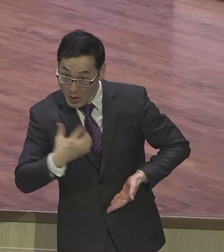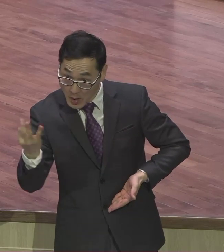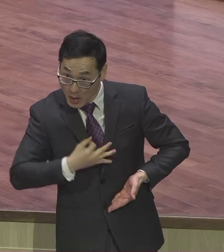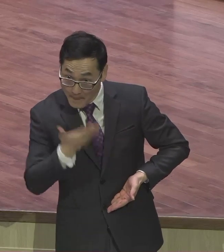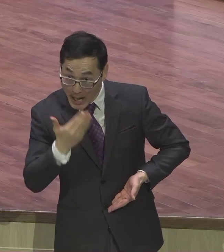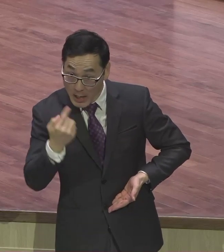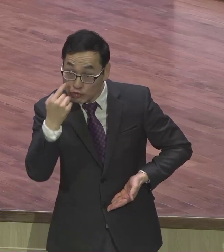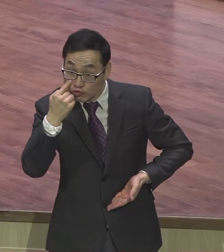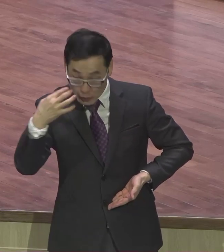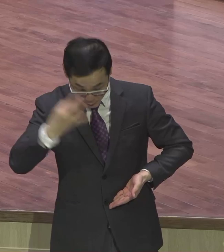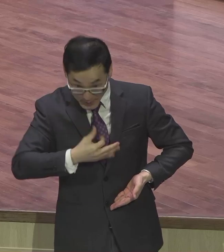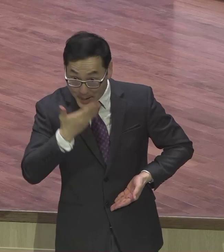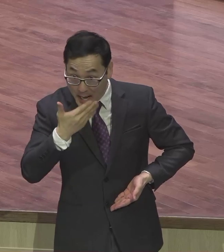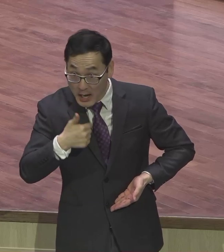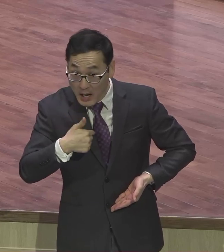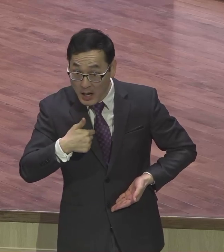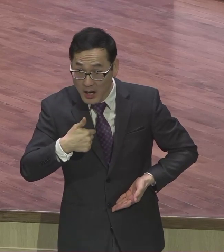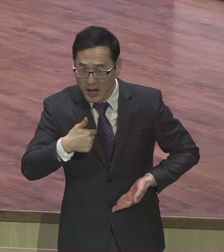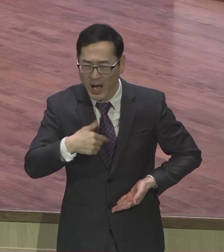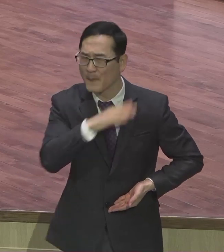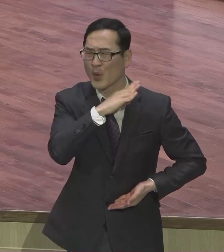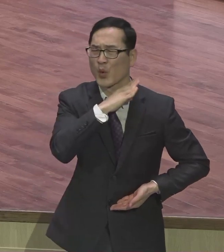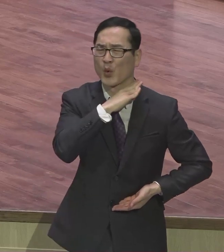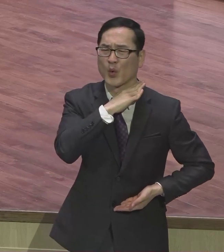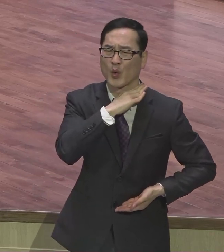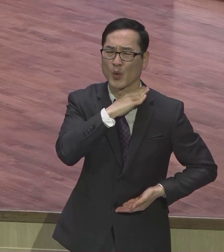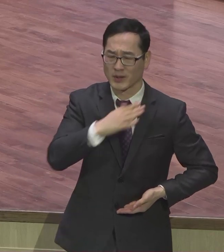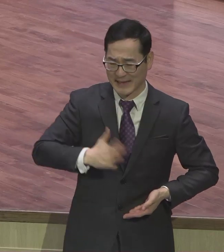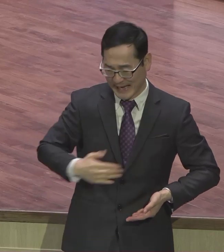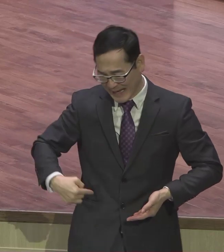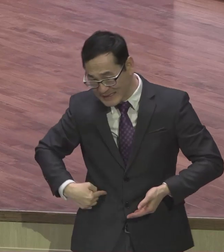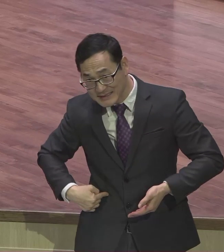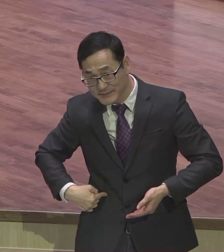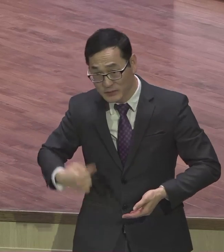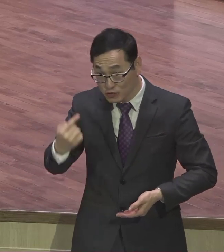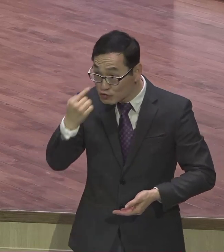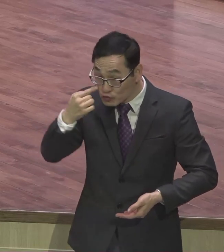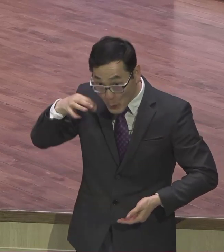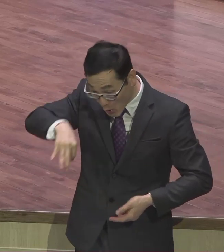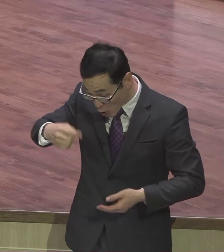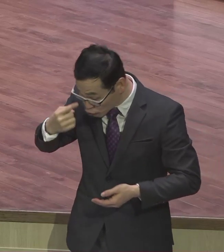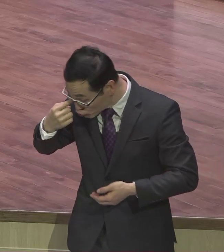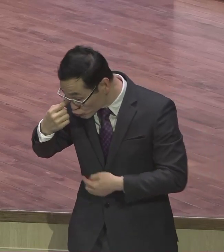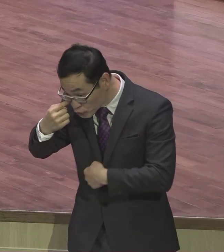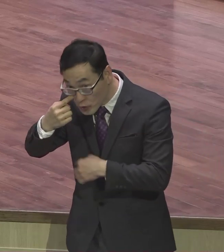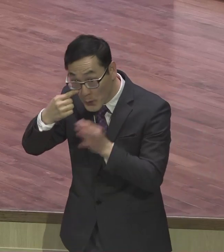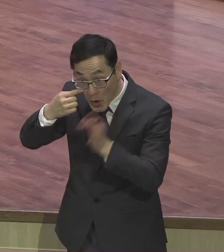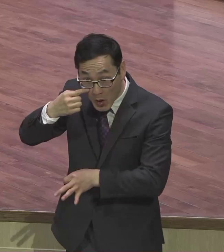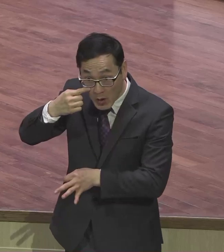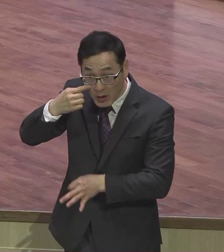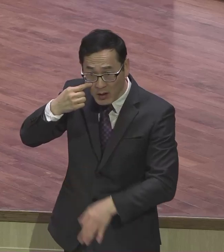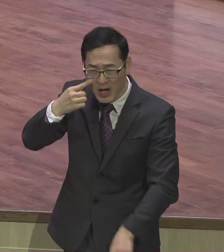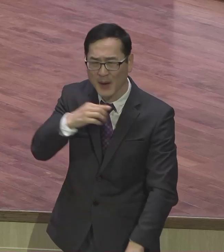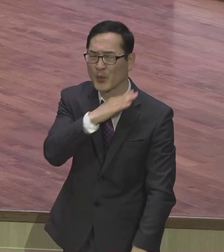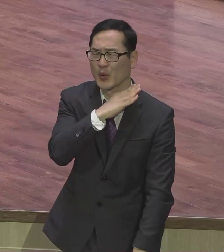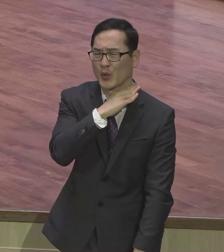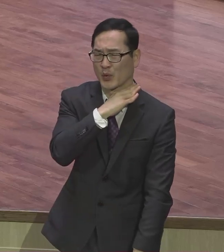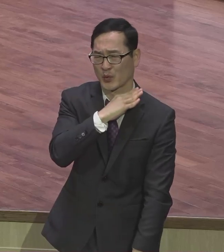하나도 눈에 안 보여요 내 양심이 눈에 보여요 안 보이잖아요 그러니까 여러분이 0